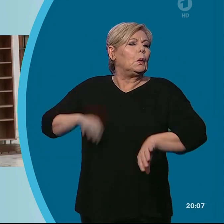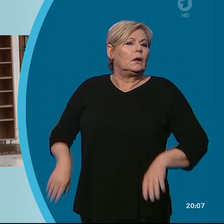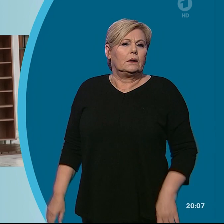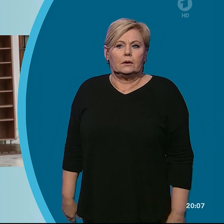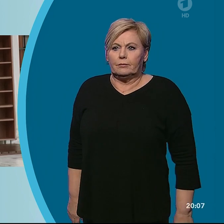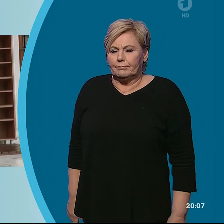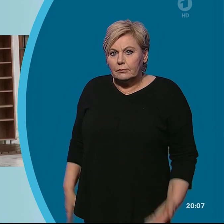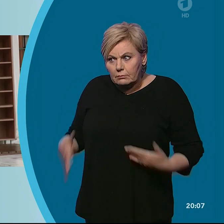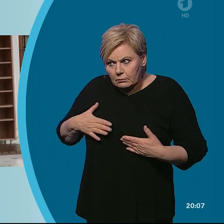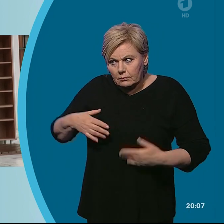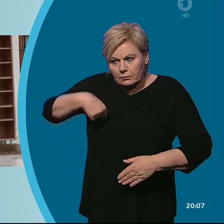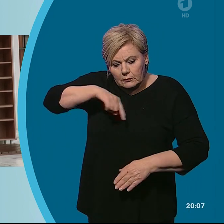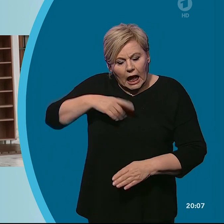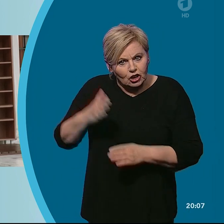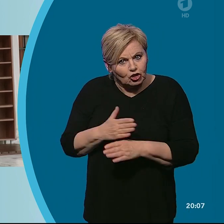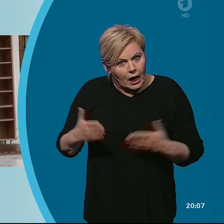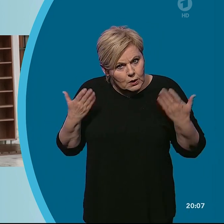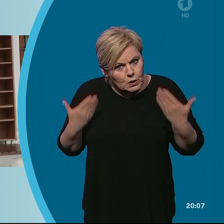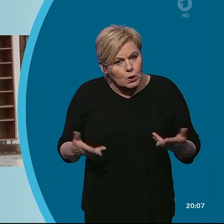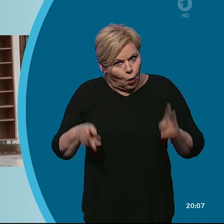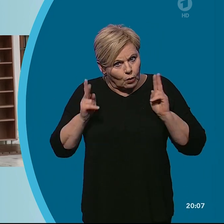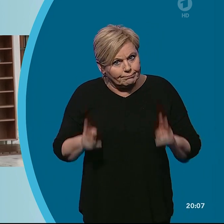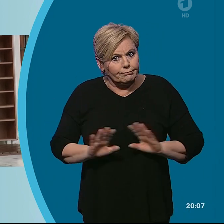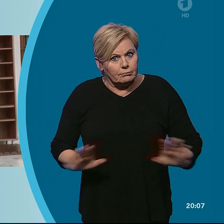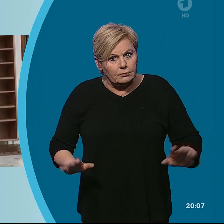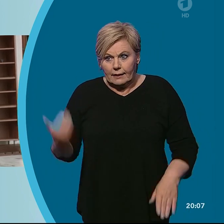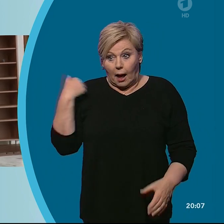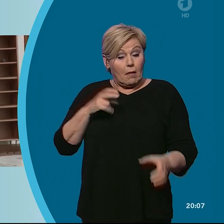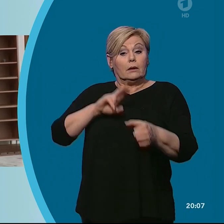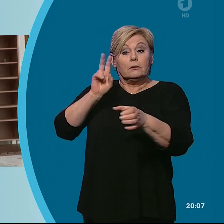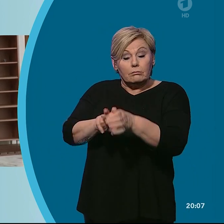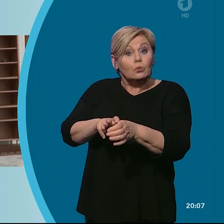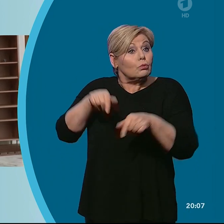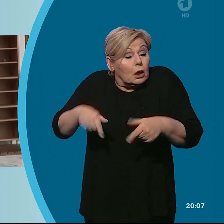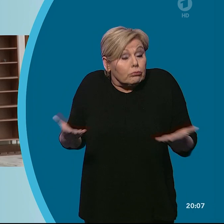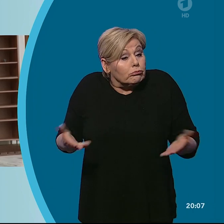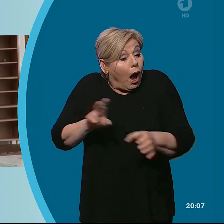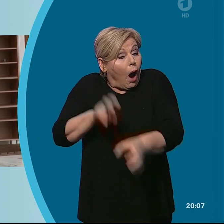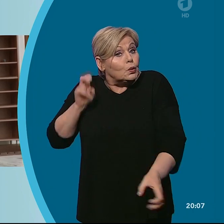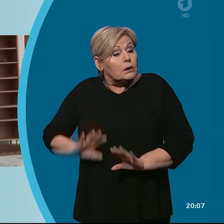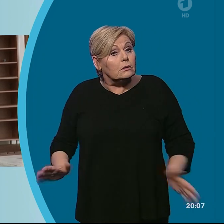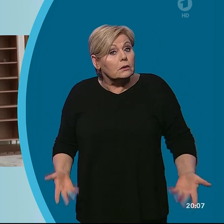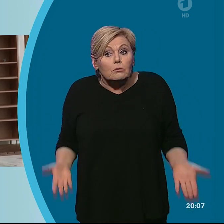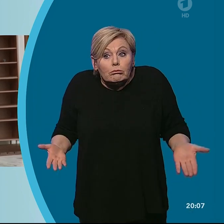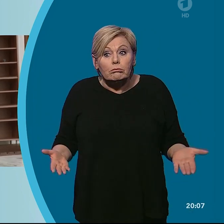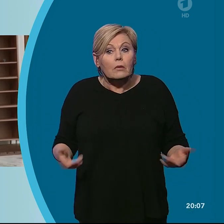Unsere Entscheidung steht fest. So wie wir damals beigetreten sind, treten wir nun eben wieder aus. Niemand sollte sich da einmischen.